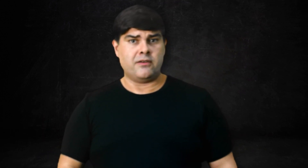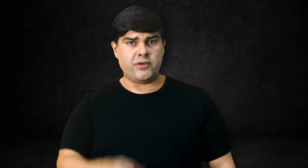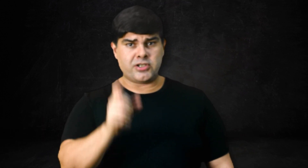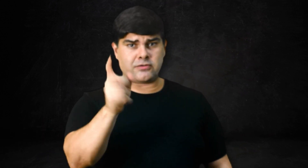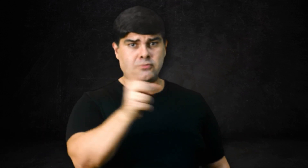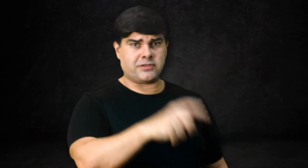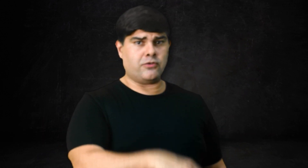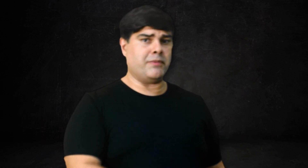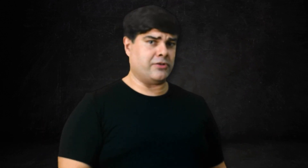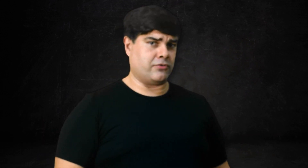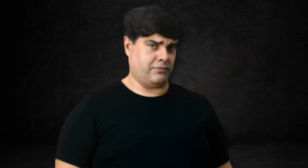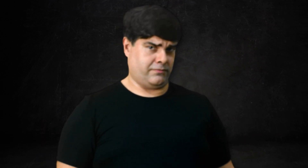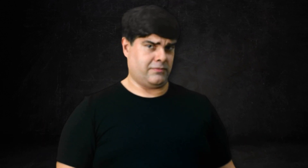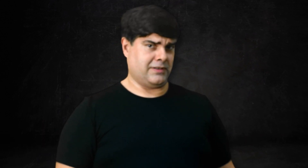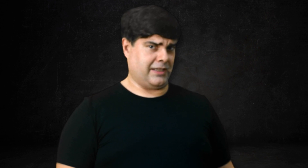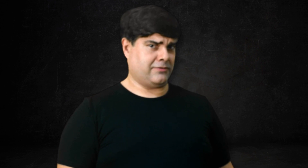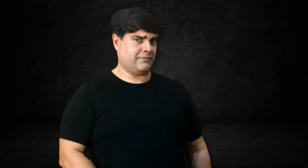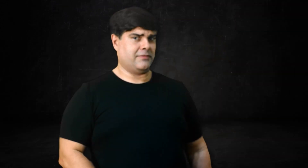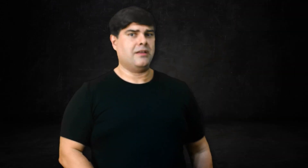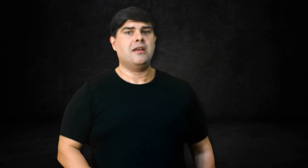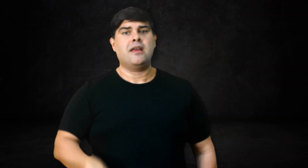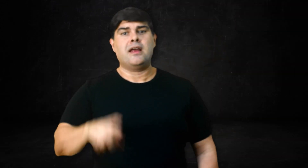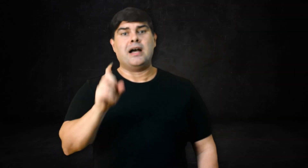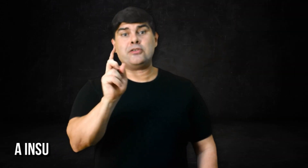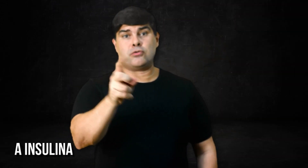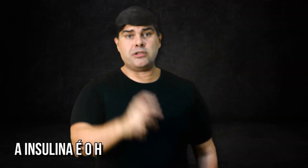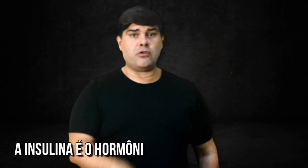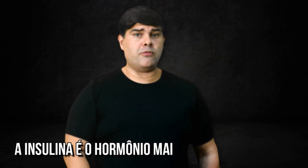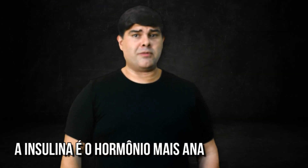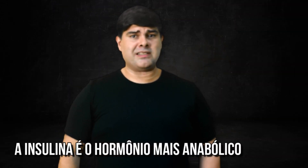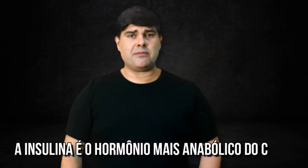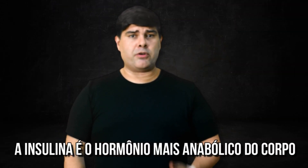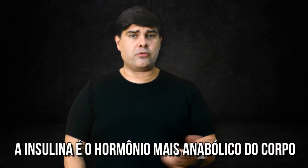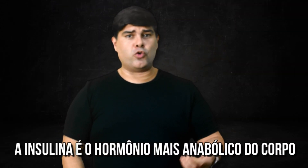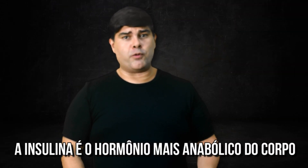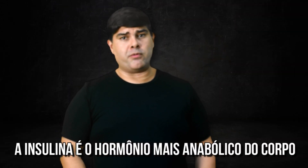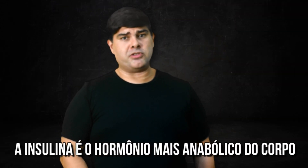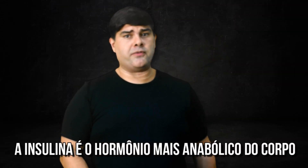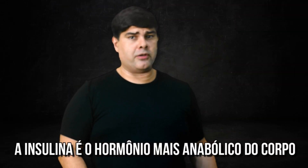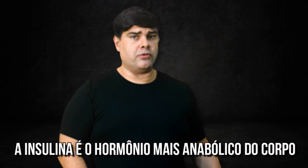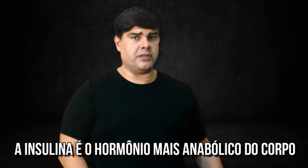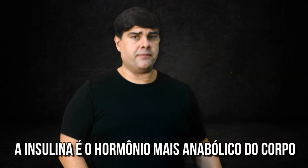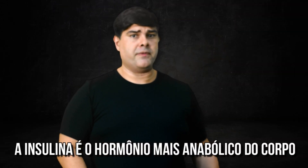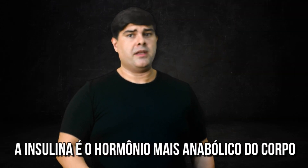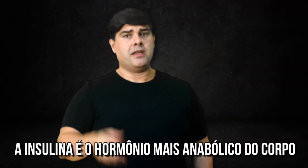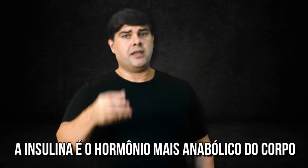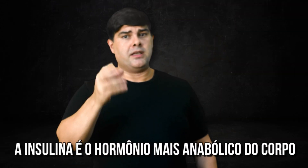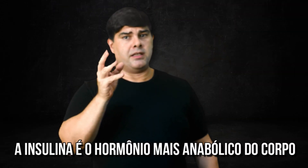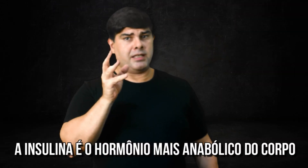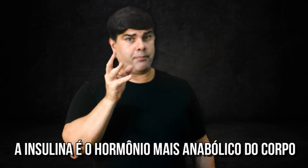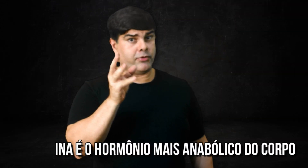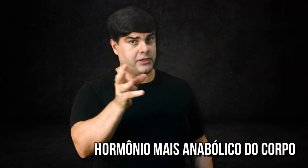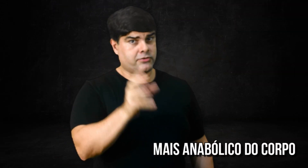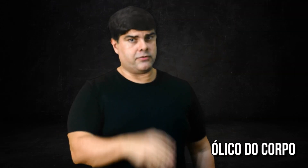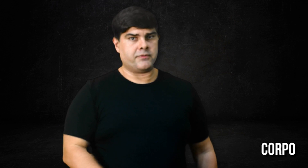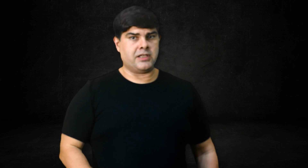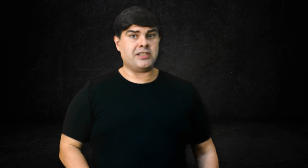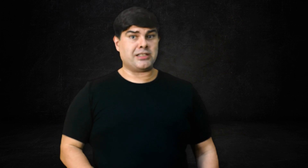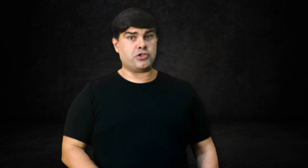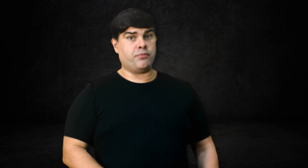Veja isso com o seu médico. Certo? A insulina é o hormônio mais anabalgo do corpo, como a gente já falou. E é por isso que em dietas de